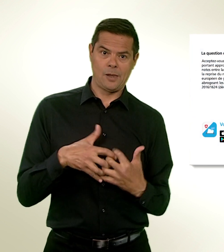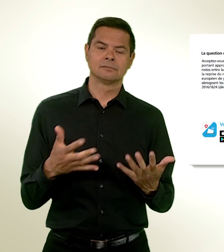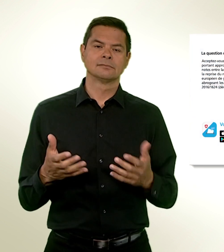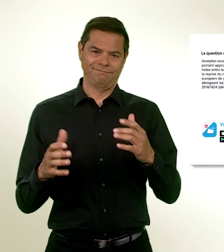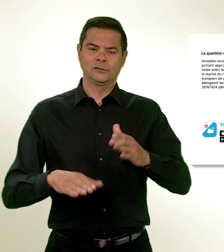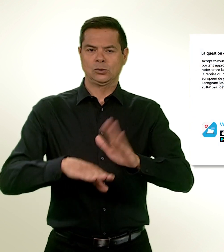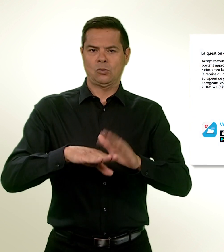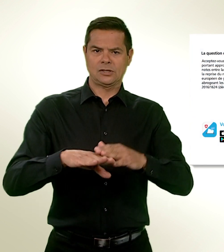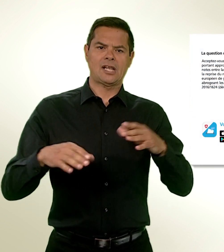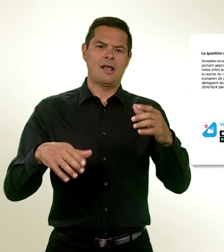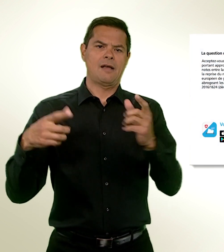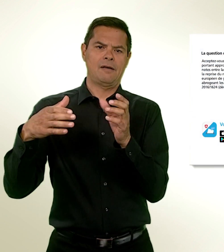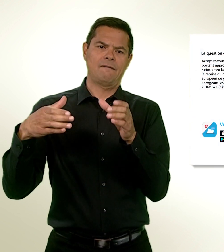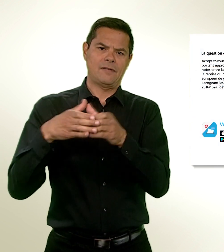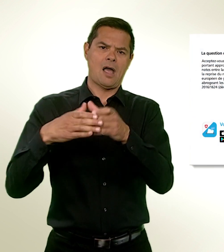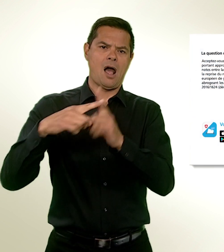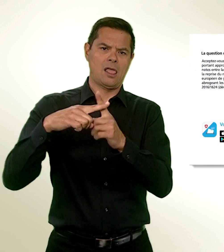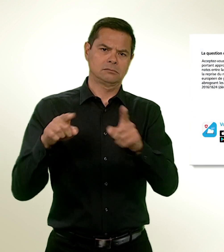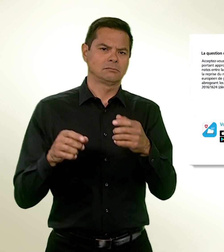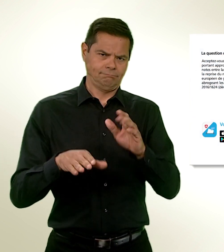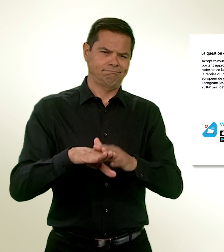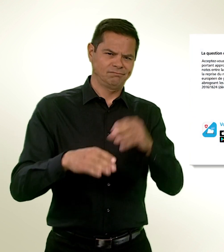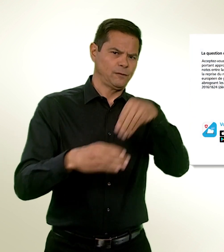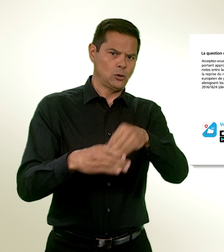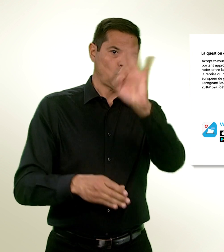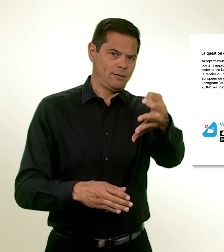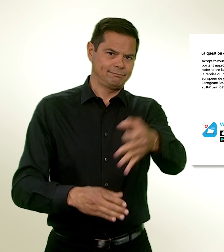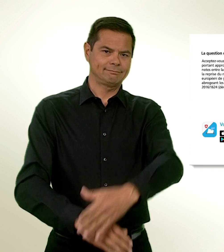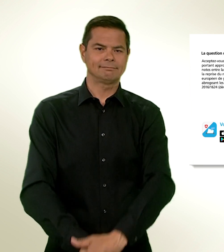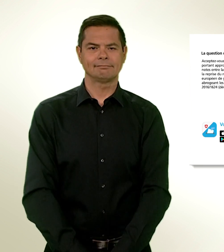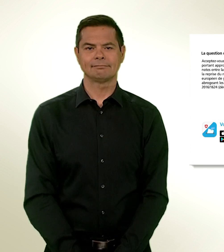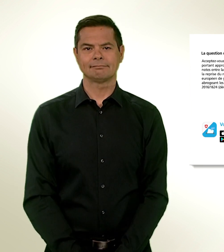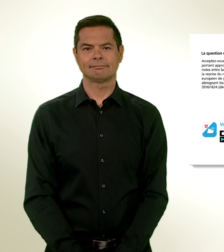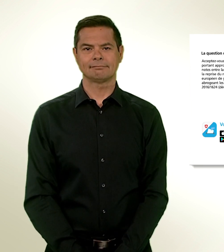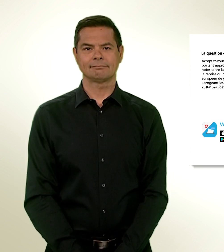Parlement vous recommandent d'accepter ce projet. au Très, on coupé à Le